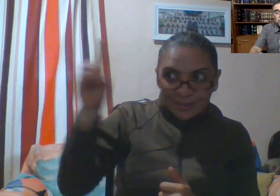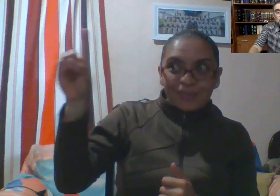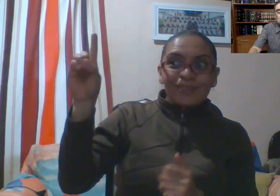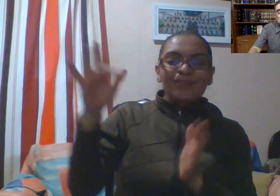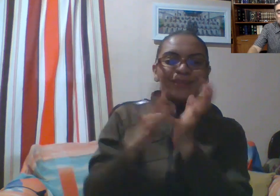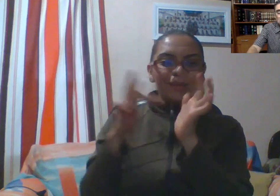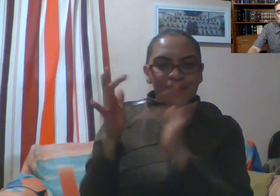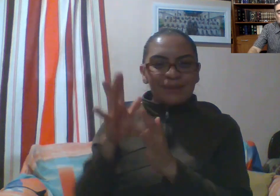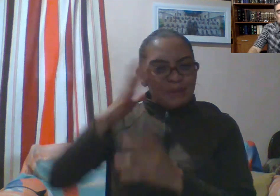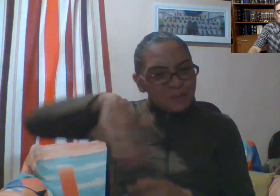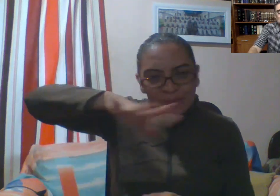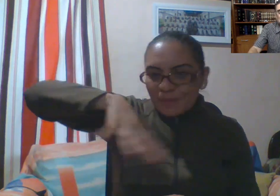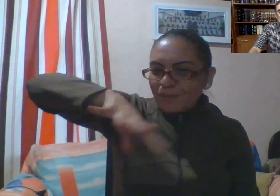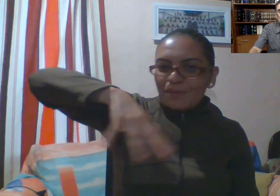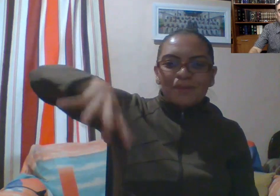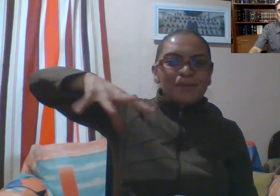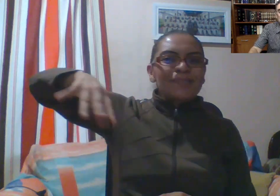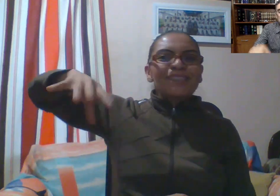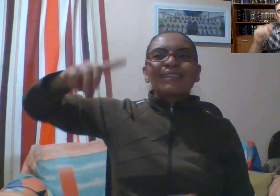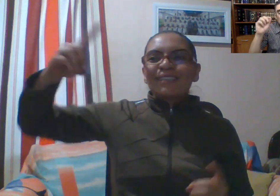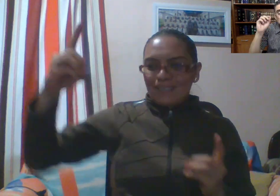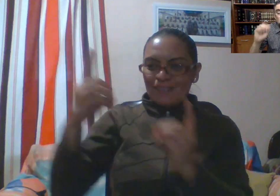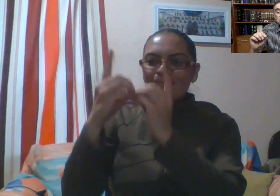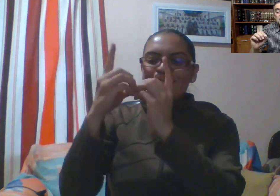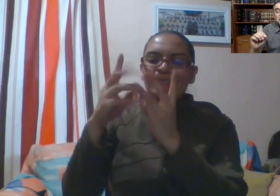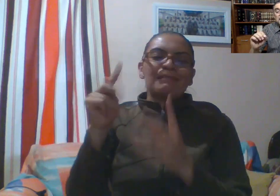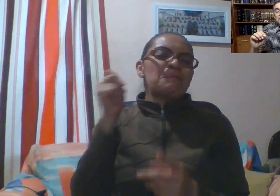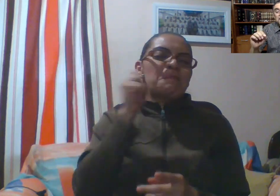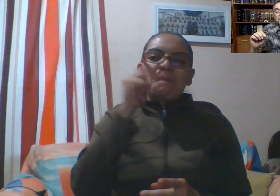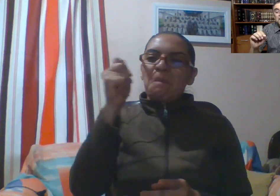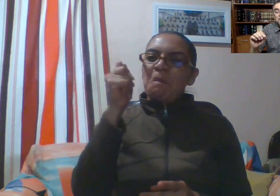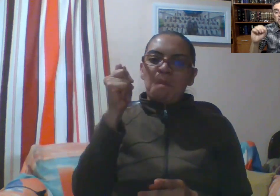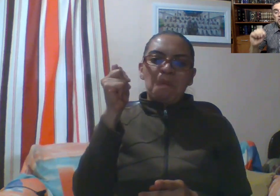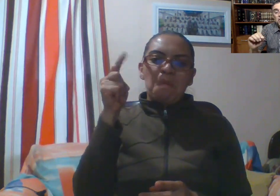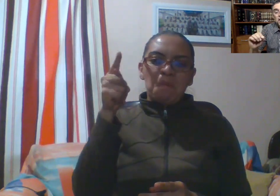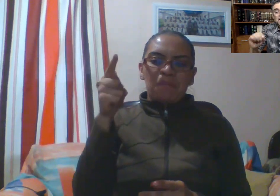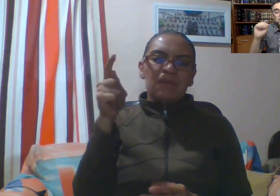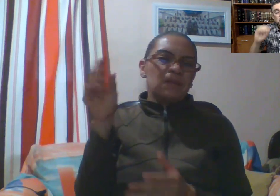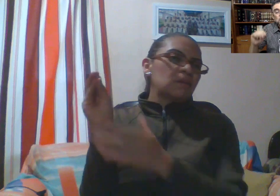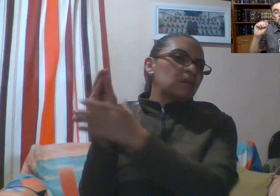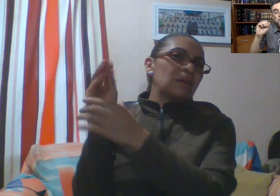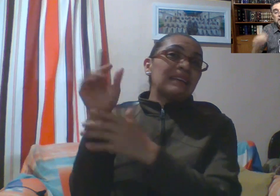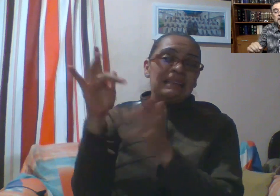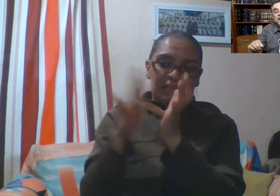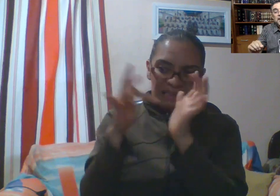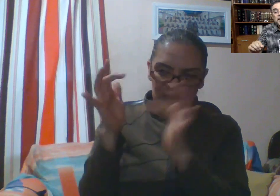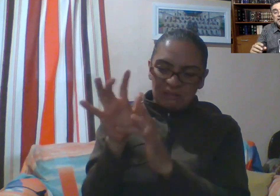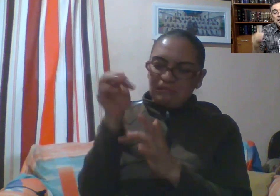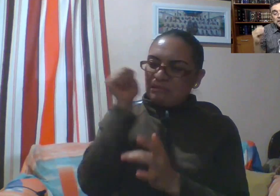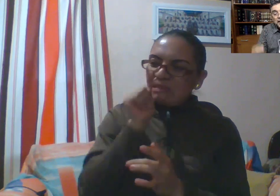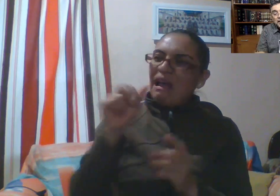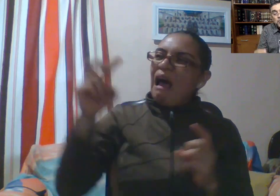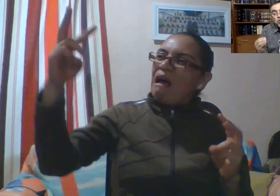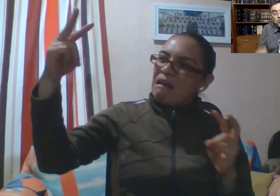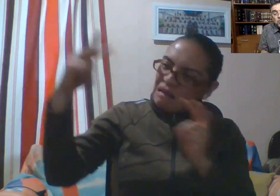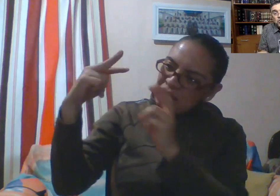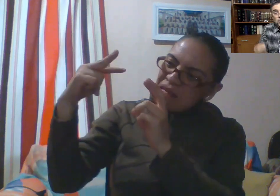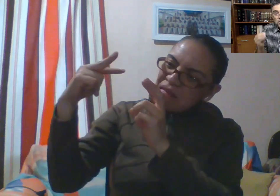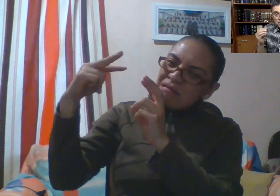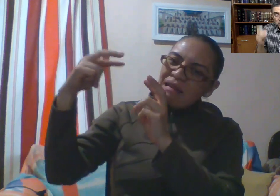y recuerden la enseñanza de hoy. No importa si alguien nos ignora, Jesús nos mira, se detiene por nosotros y nos